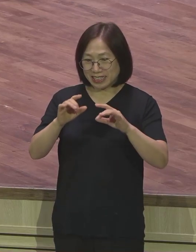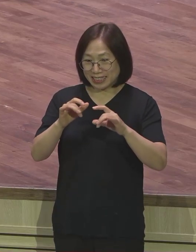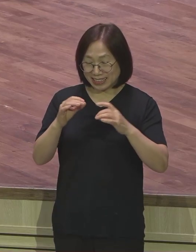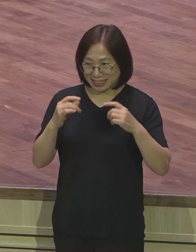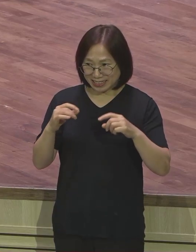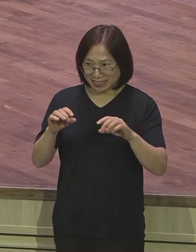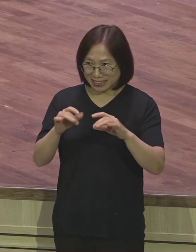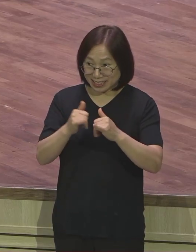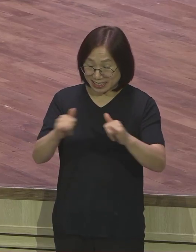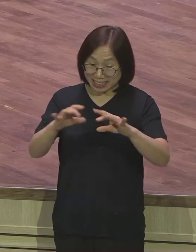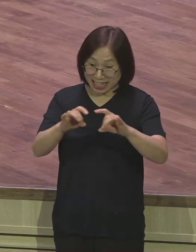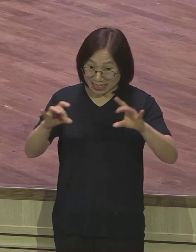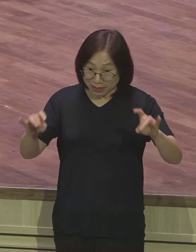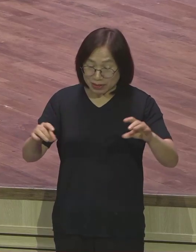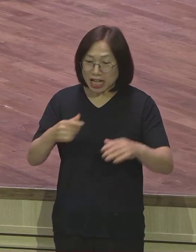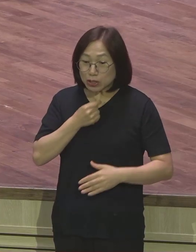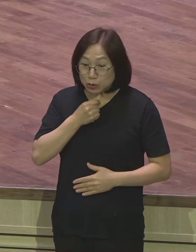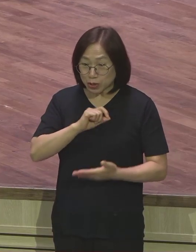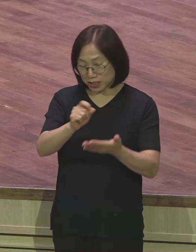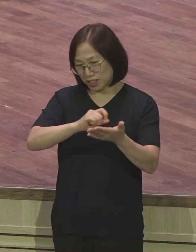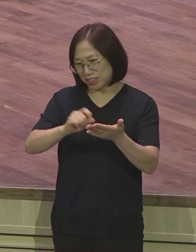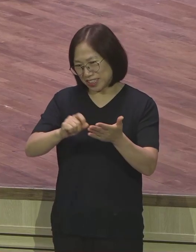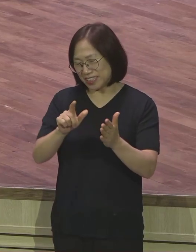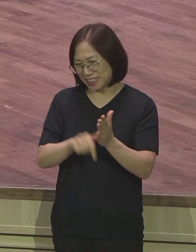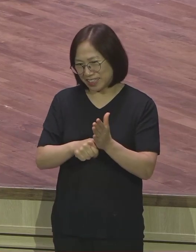가졌다고 합니다. 달을 그려놓고 소원을 비는 거죠.